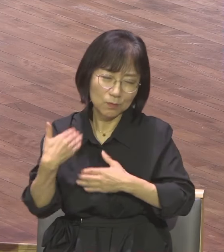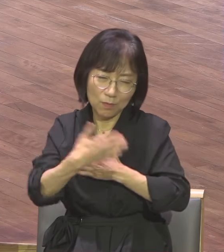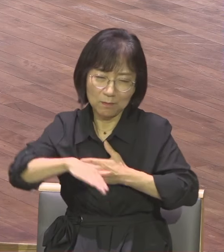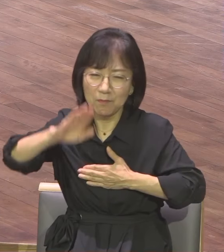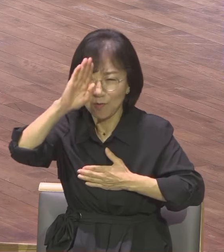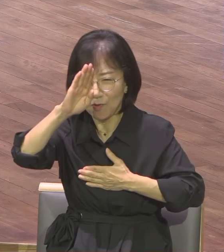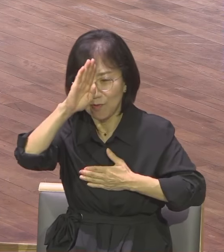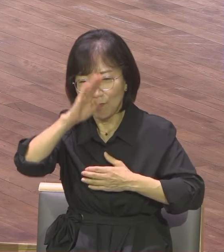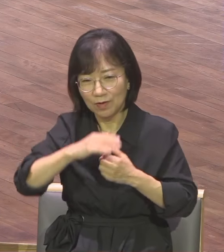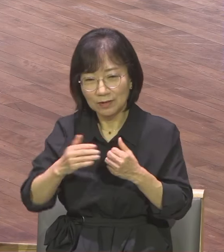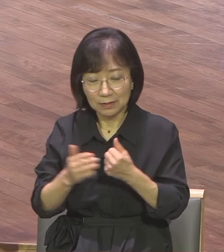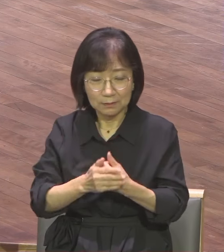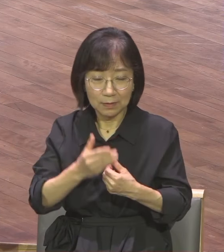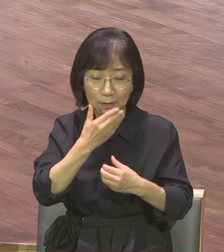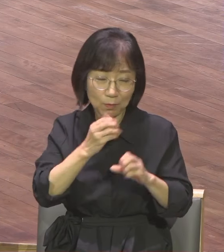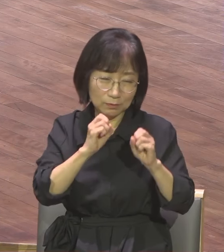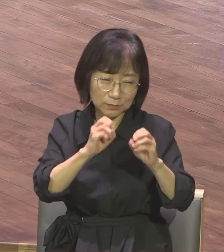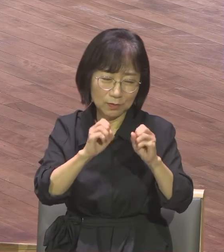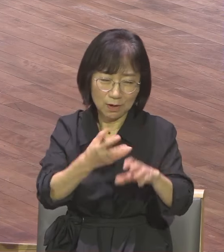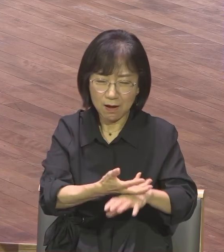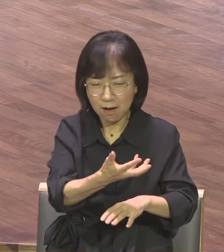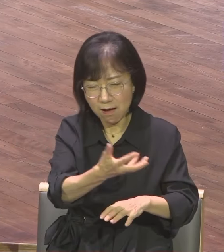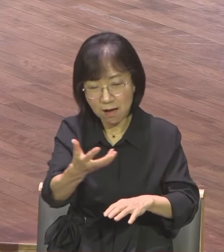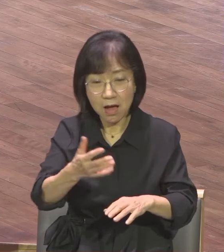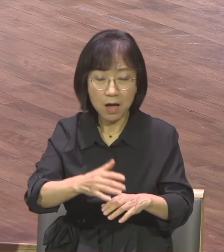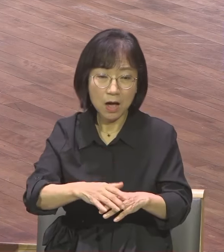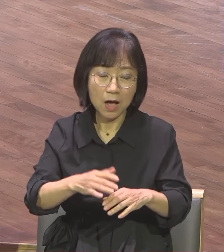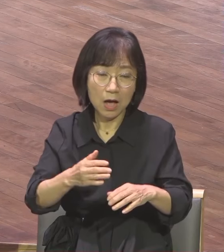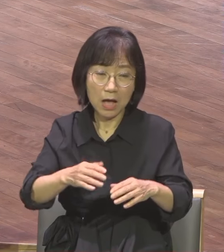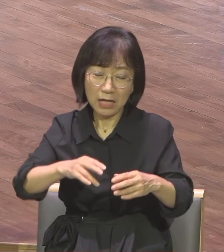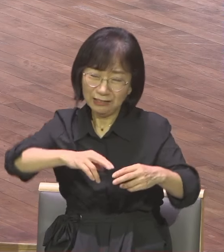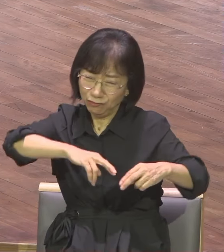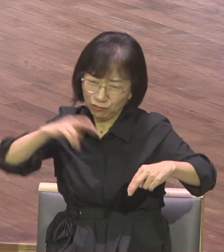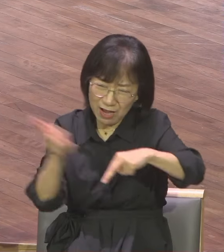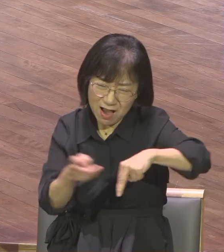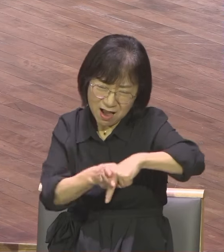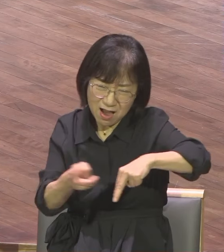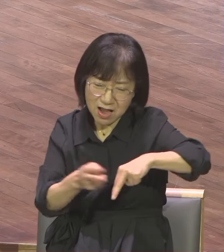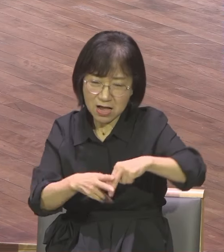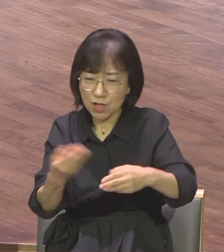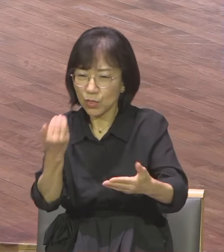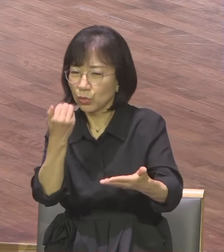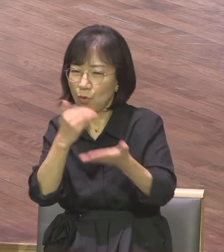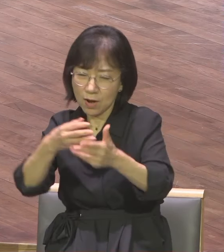많이 두들겨 맞았고 많이 돌로 맞았고 많은 고통을 받았기 때문에